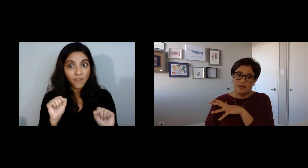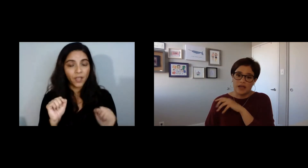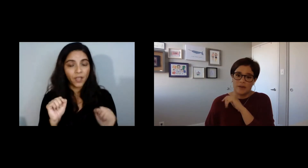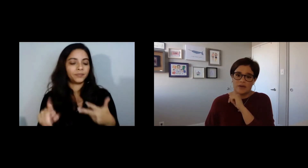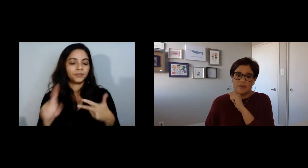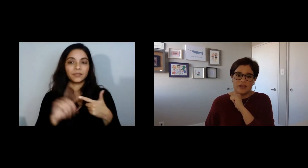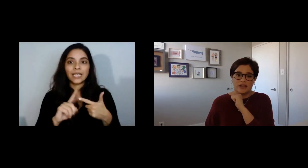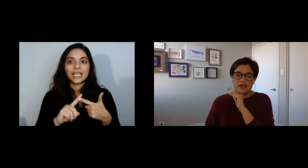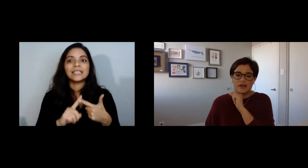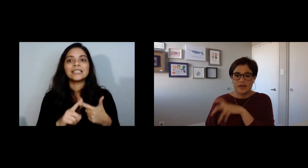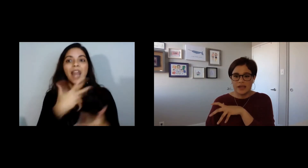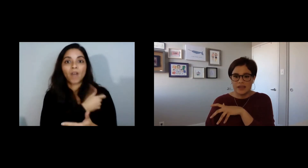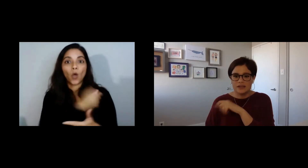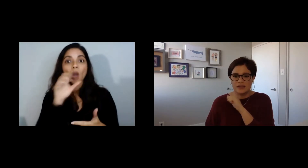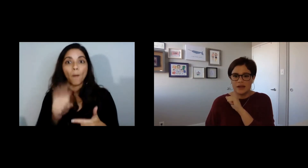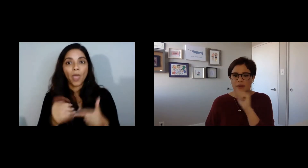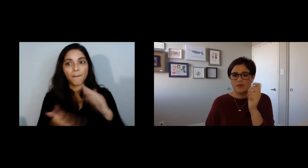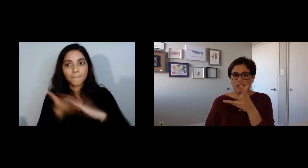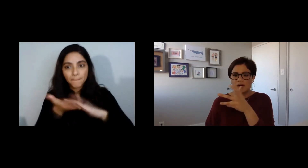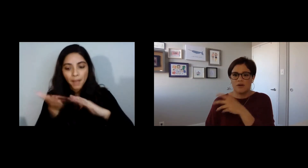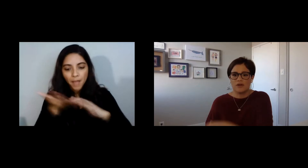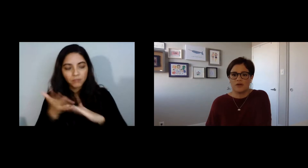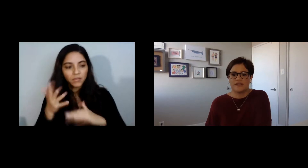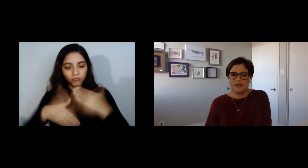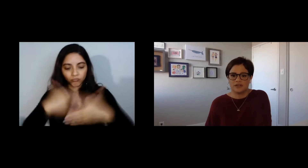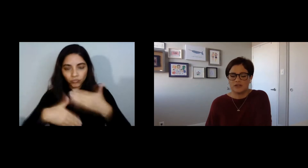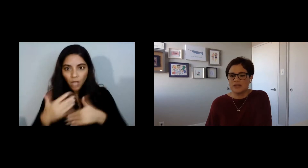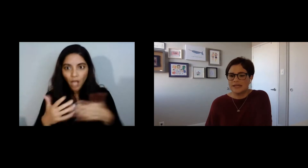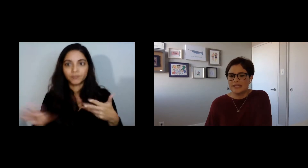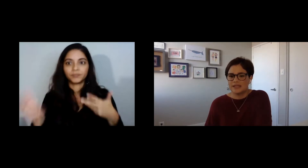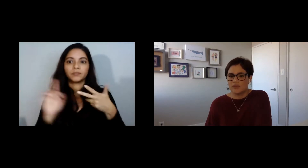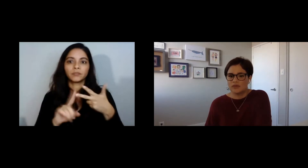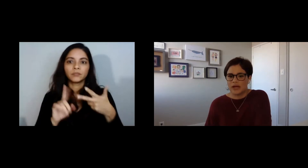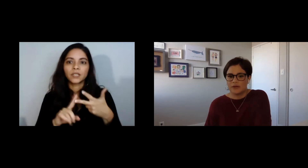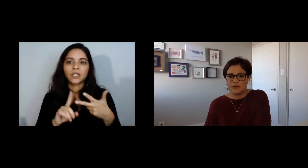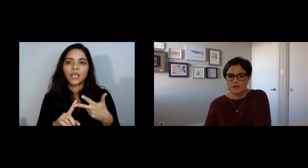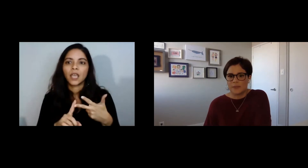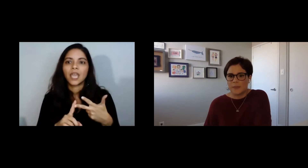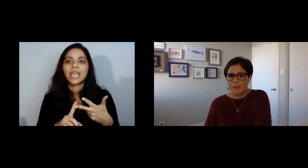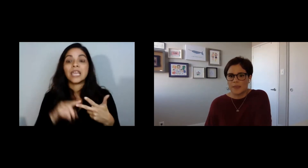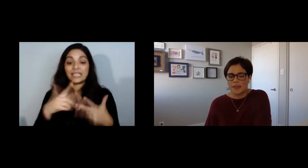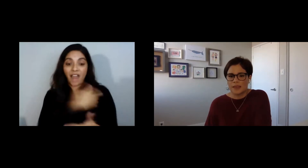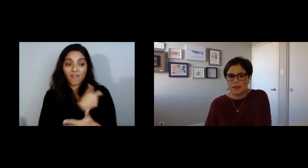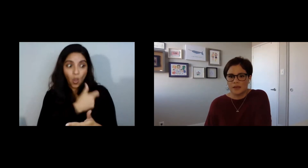las vacunas no lleguen a mi comunidad los ingredientes de la vacuna o los efectos secundarios